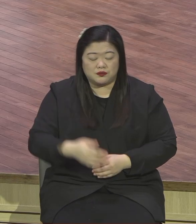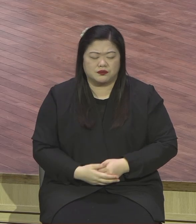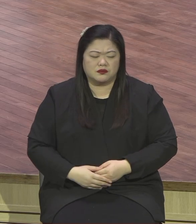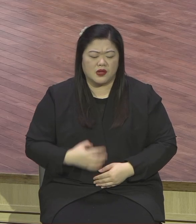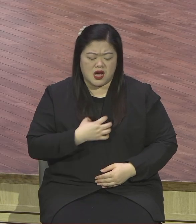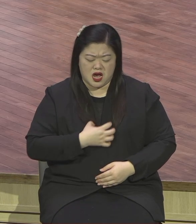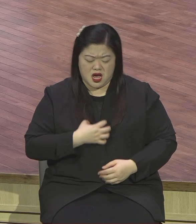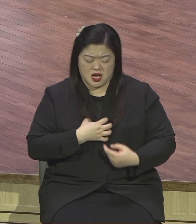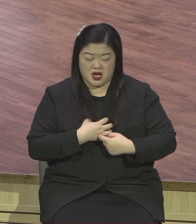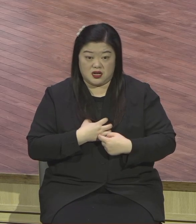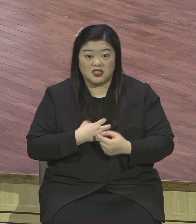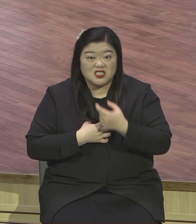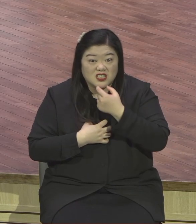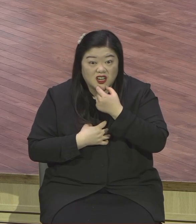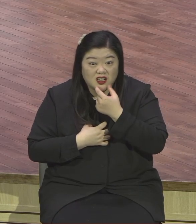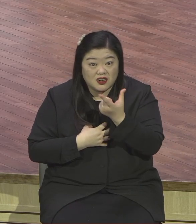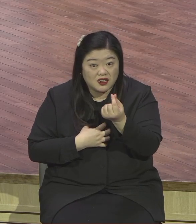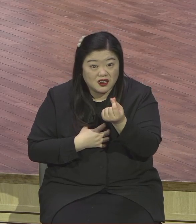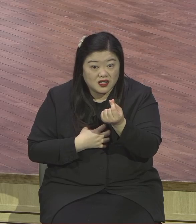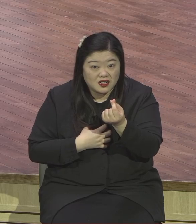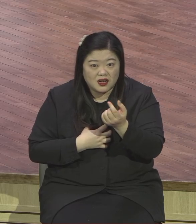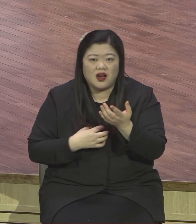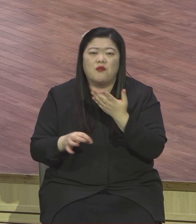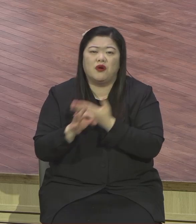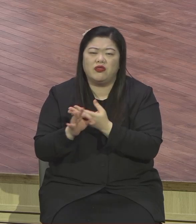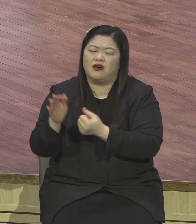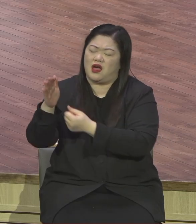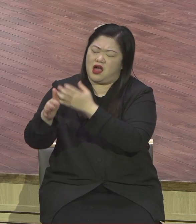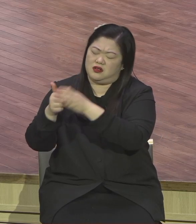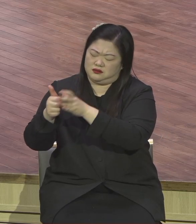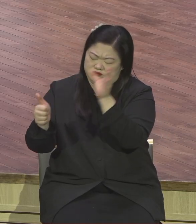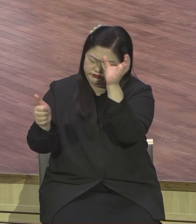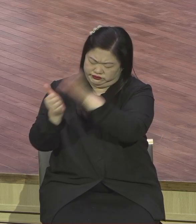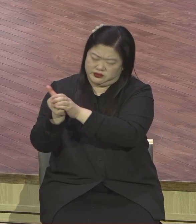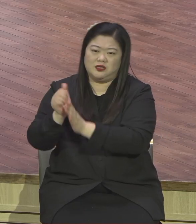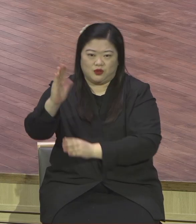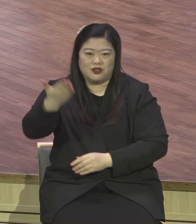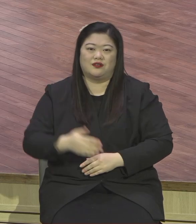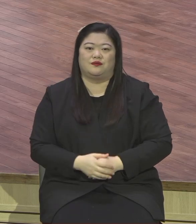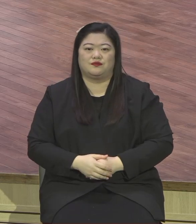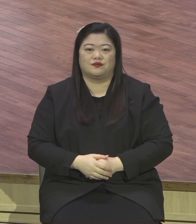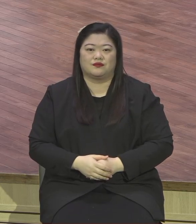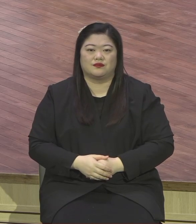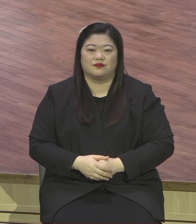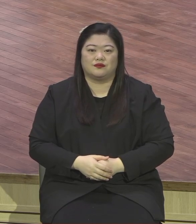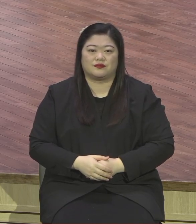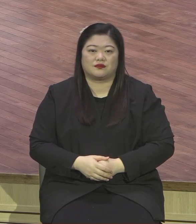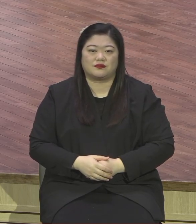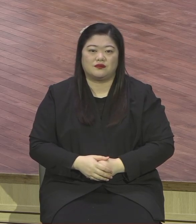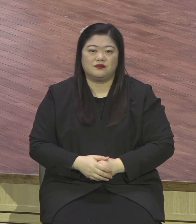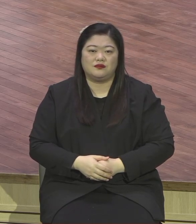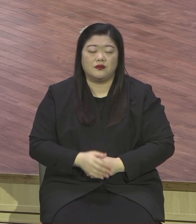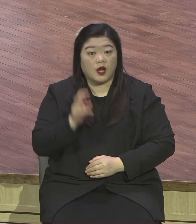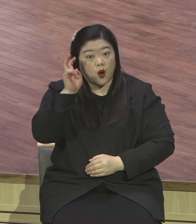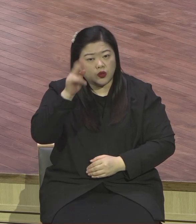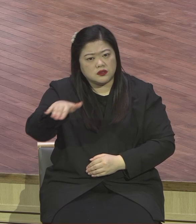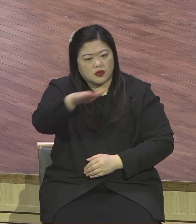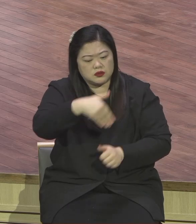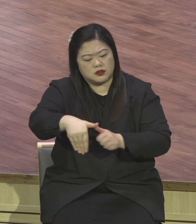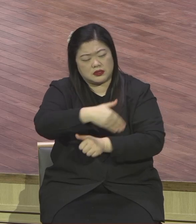24시 되면 그렇게 어렵게 하지 않으세요. 여러분 하나님 앞에서 활란을 당했습니까? 기도하라는